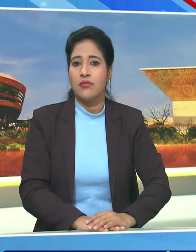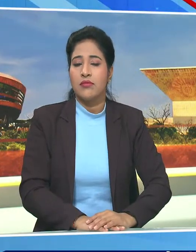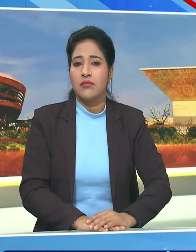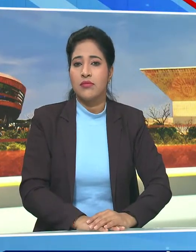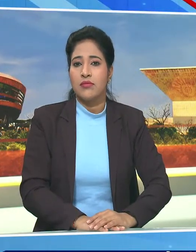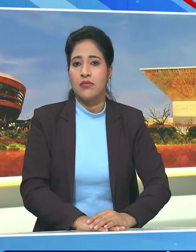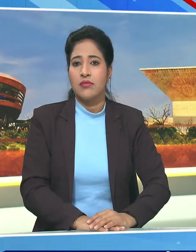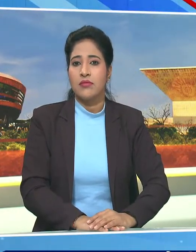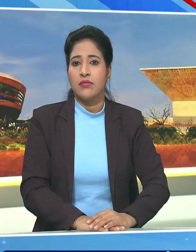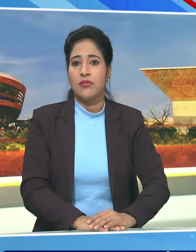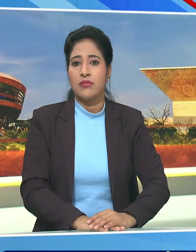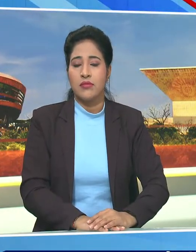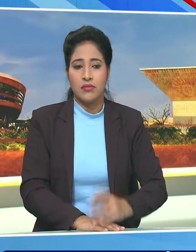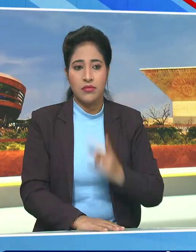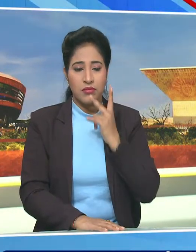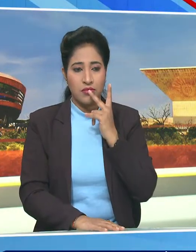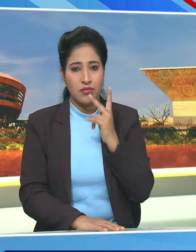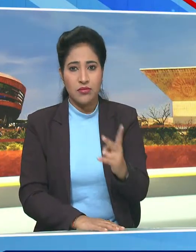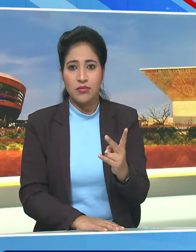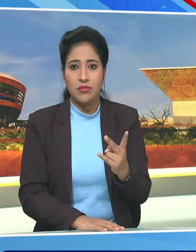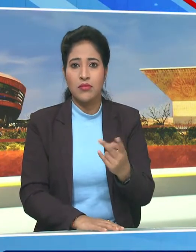वारता बताया